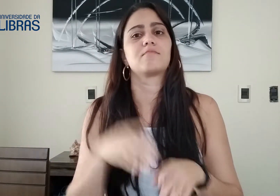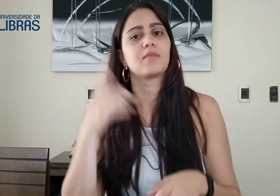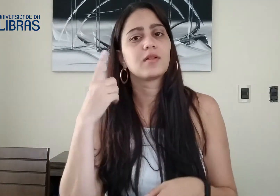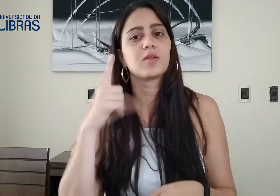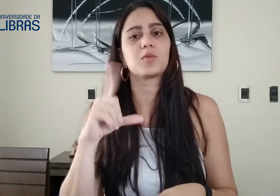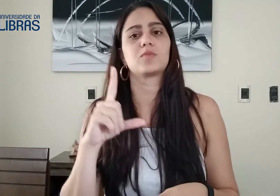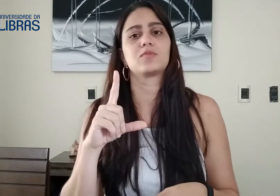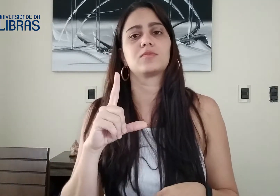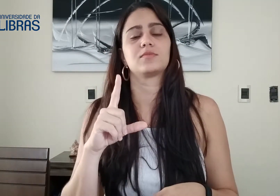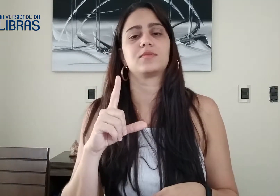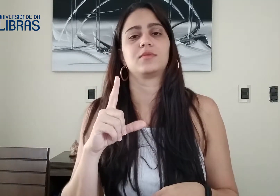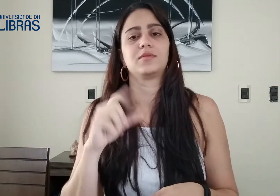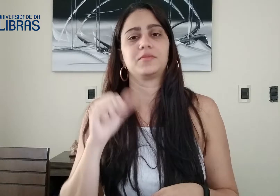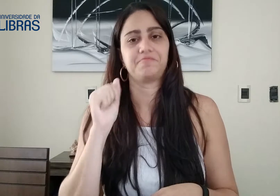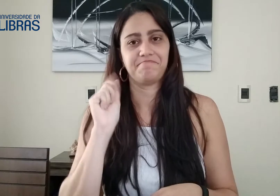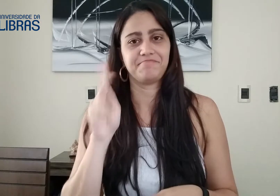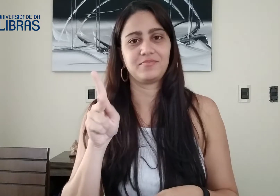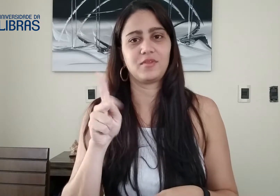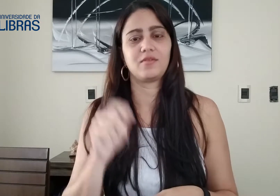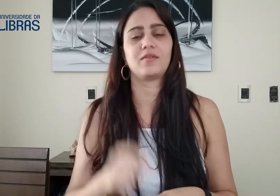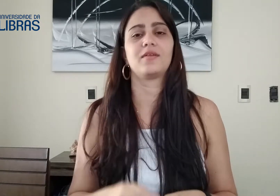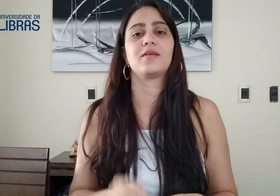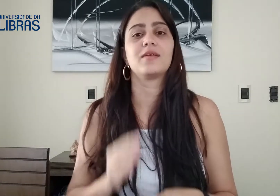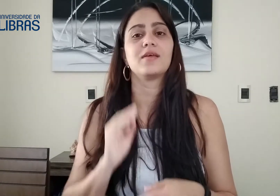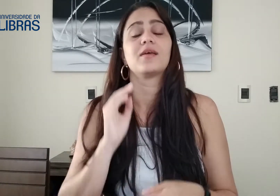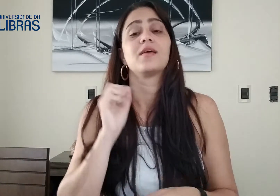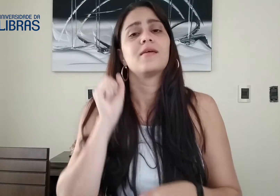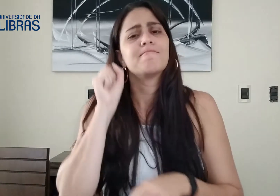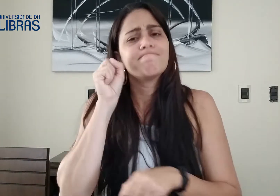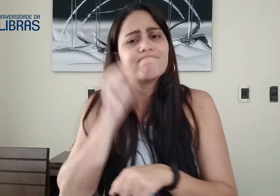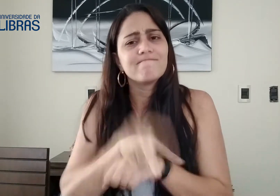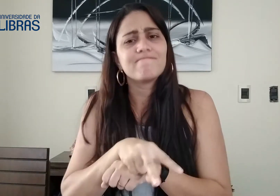muito feliz. Então assim, vocês também conseguem, certo?